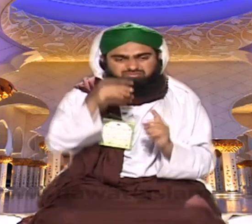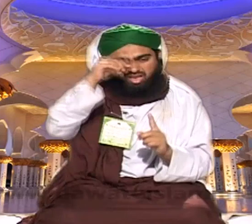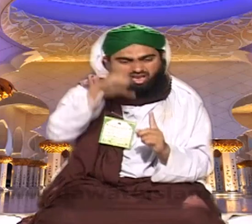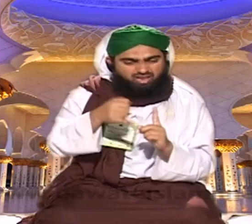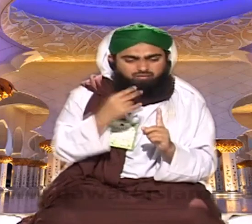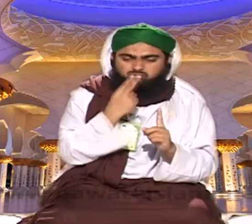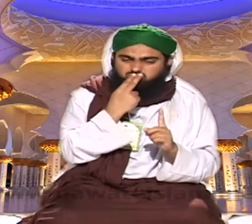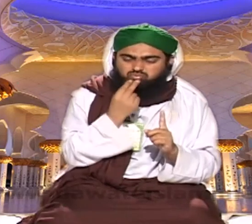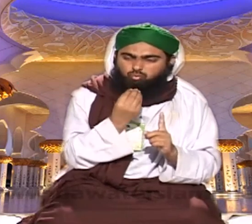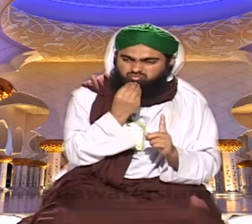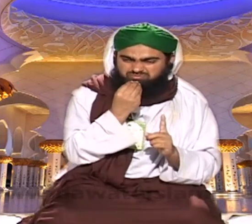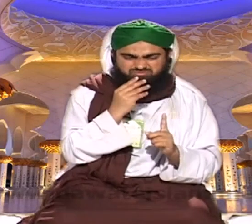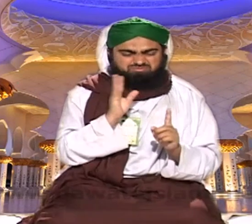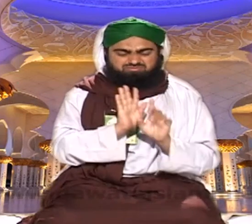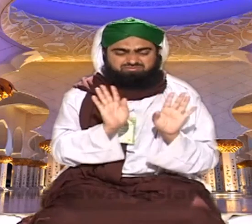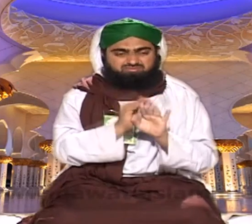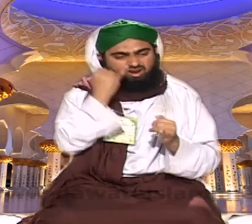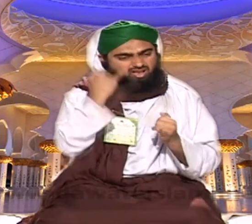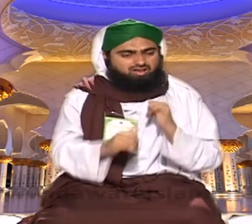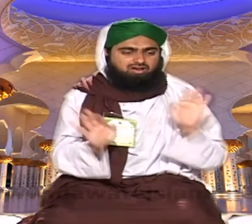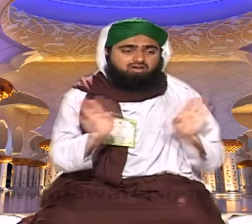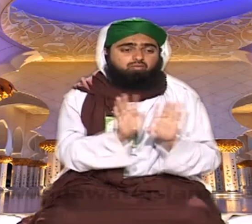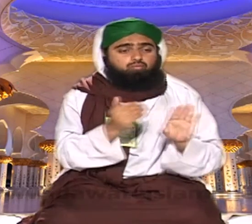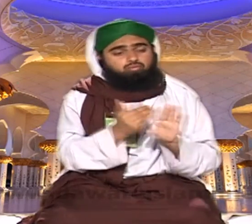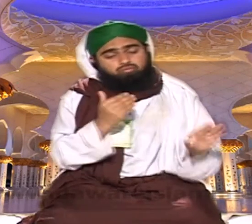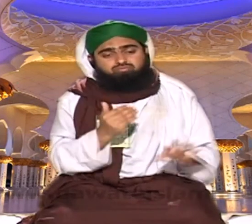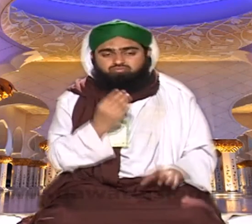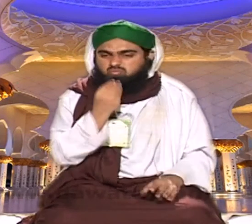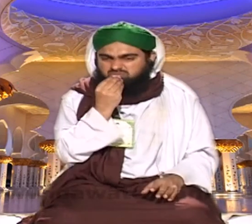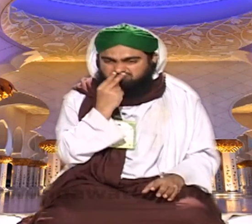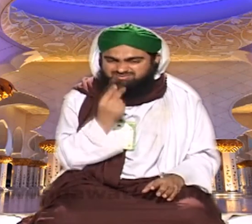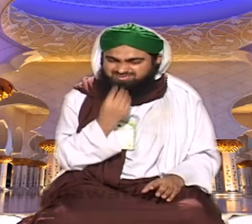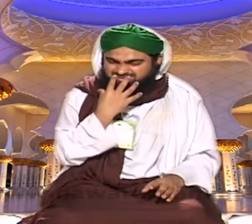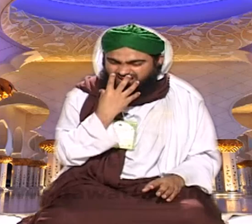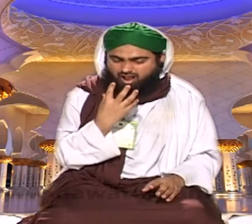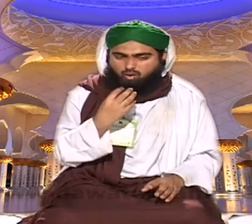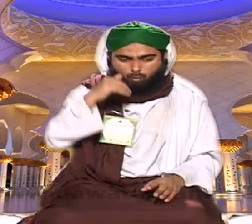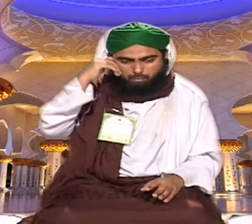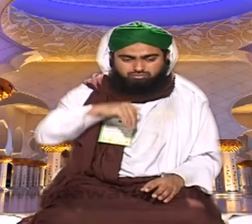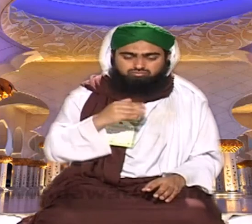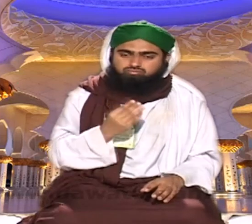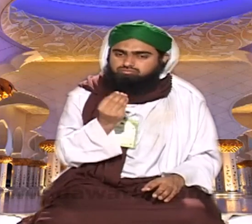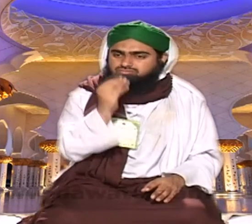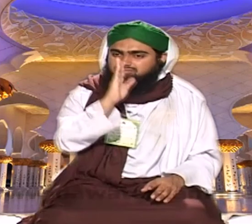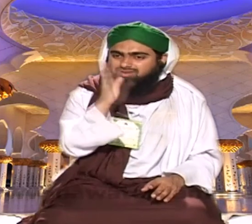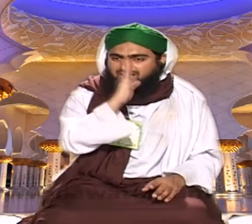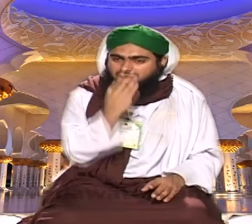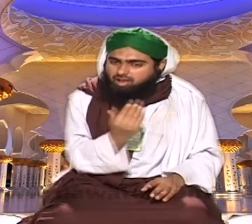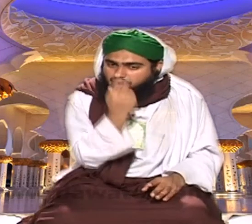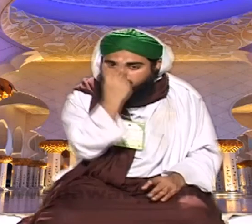مقصود یہ ہے کہ خندیر کتنا بدفرین اور نجیس العین جانور ہے کہ اس کے مو کی بوچ نہیں خطرنا کے کہ وہ پودے کو لگا لے